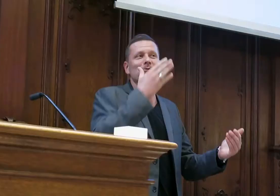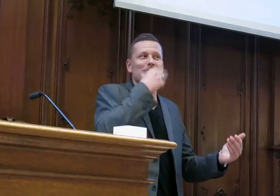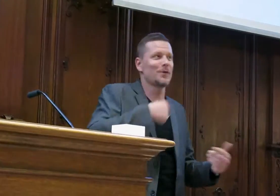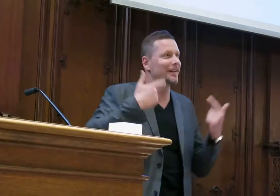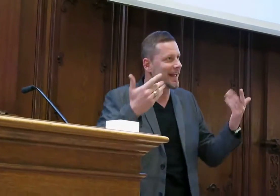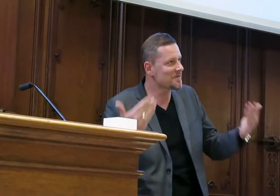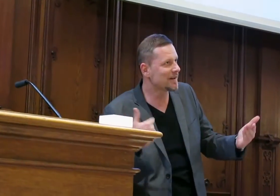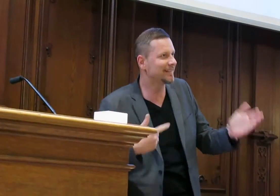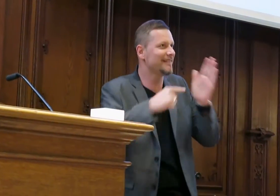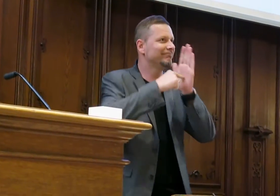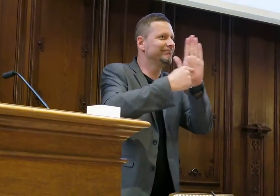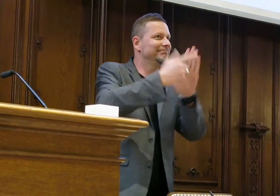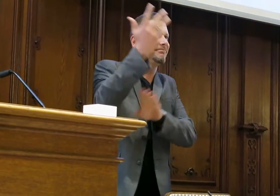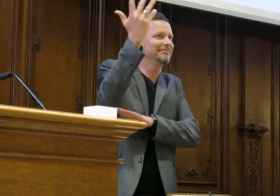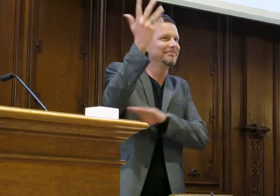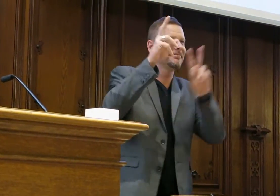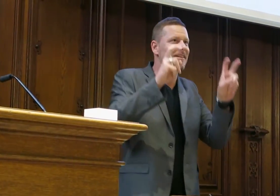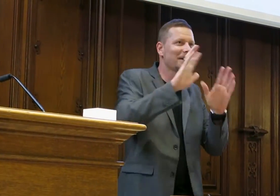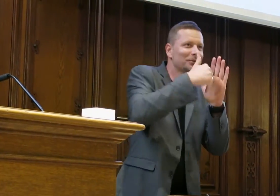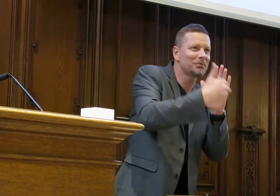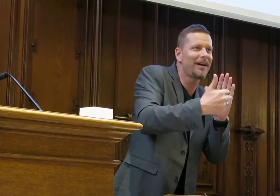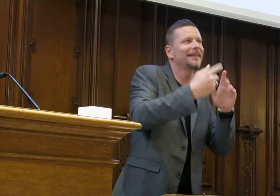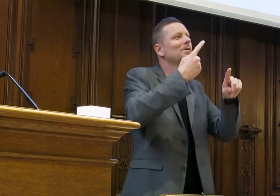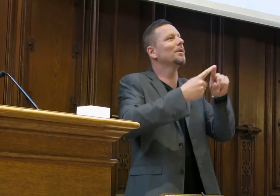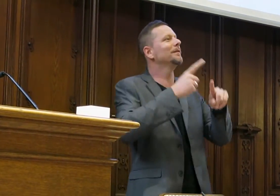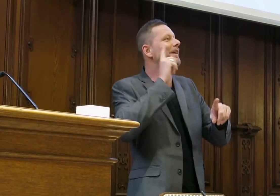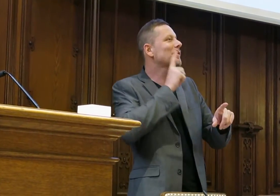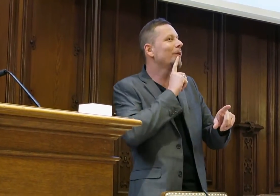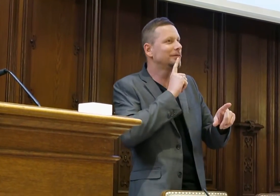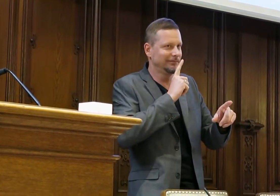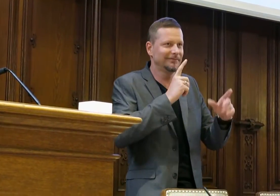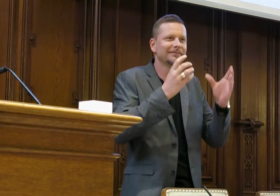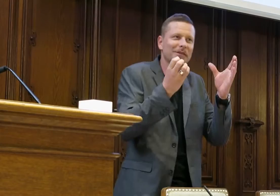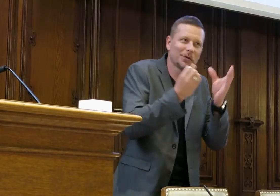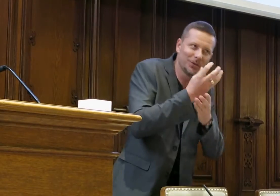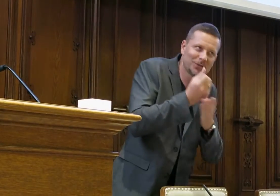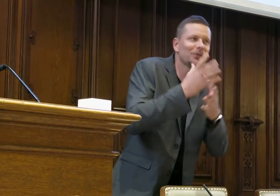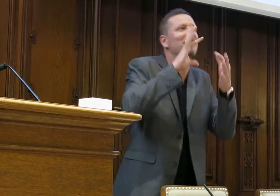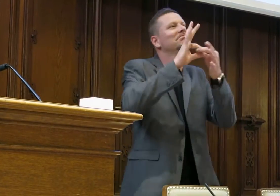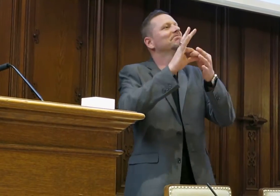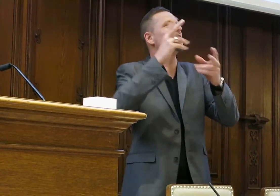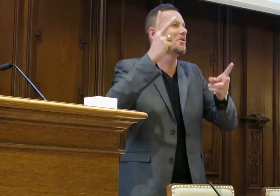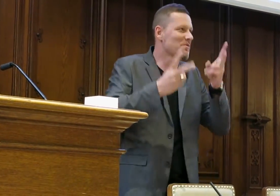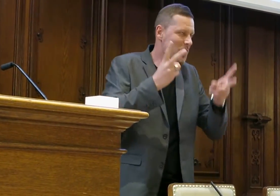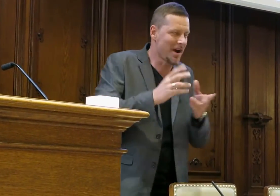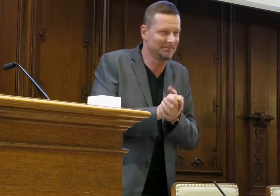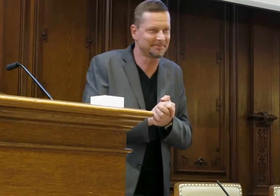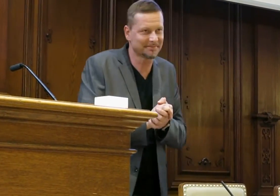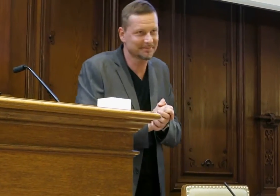Auch schön, dass ich heute zu meinem Thema und in meiner Muttersprache, in der Gebärdensprache